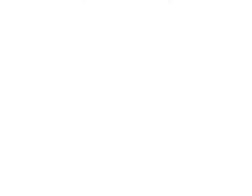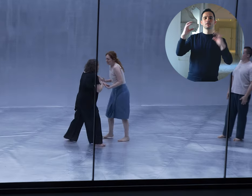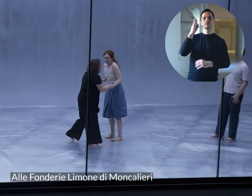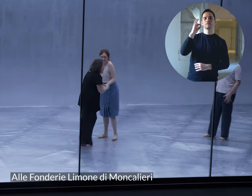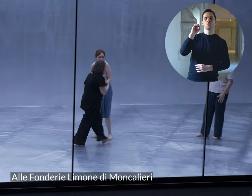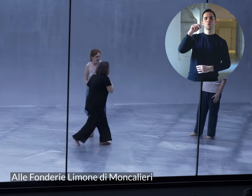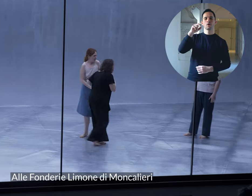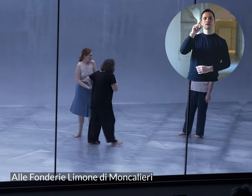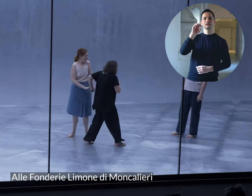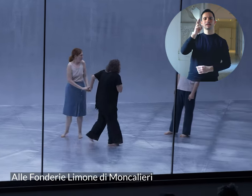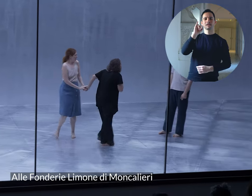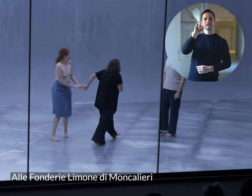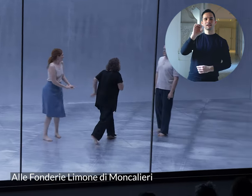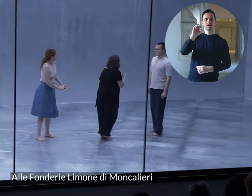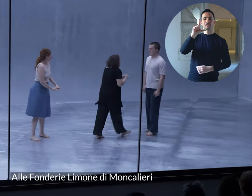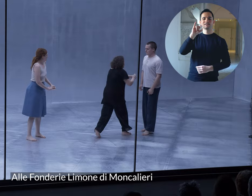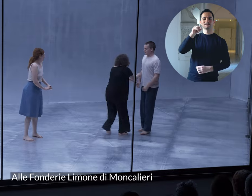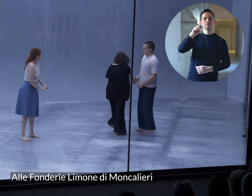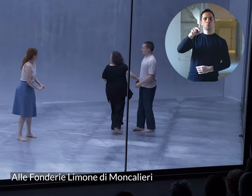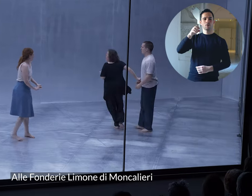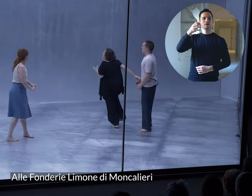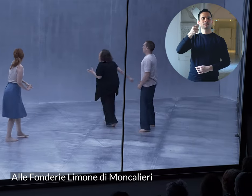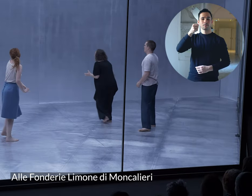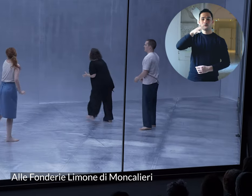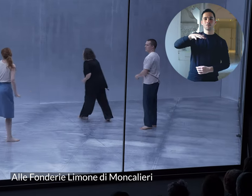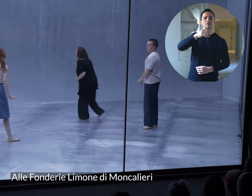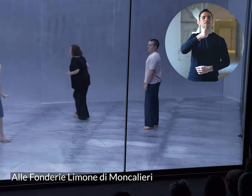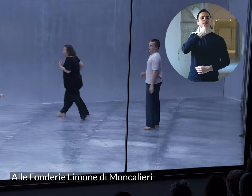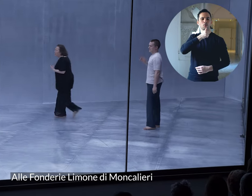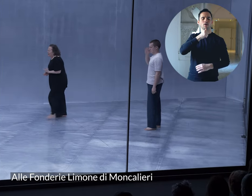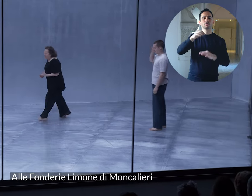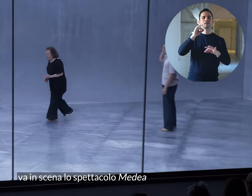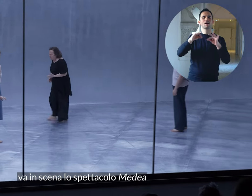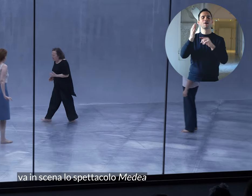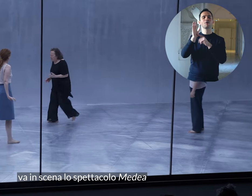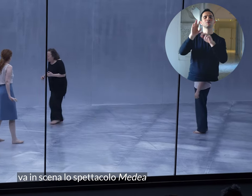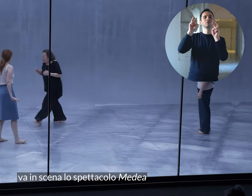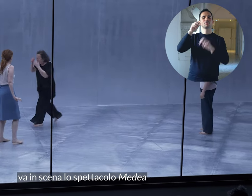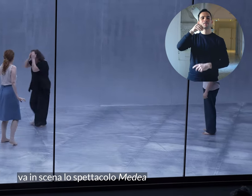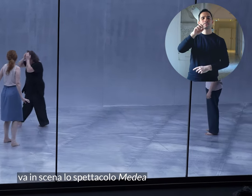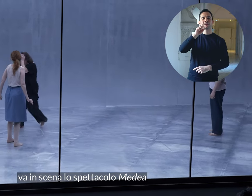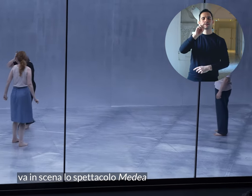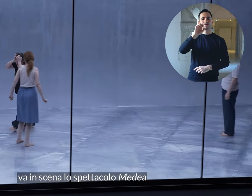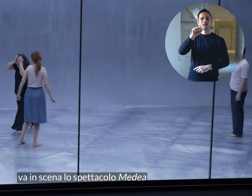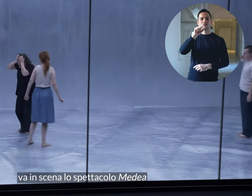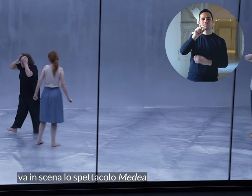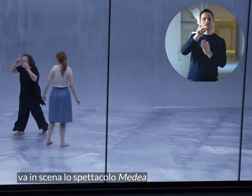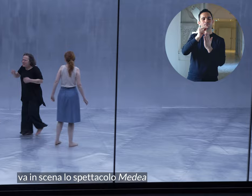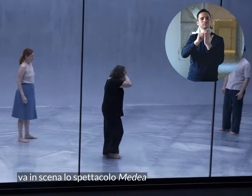Alle Fonderie Limone, di Moncalieri, va in scena lo spettacolo Medea,